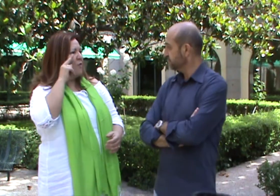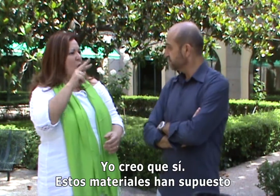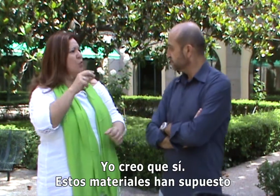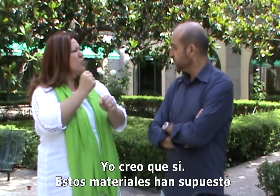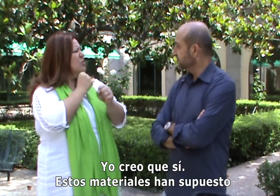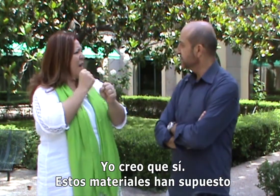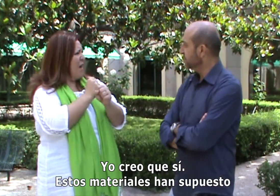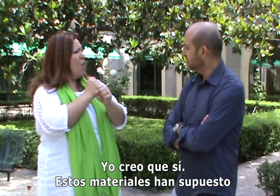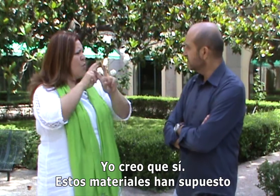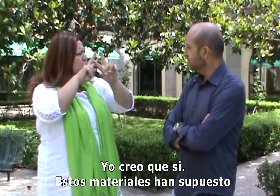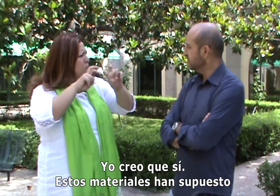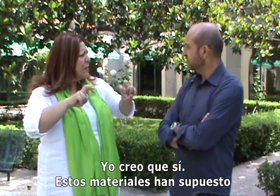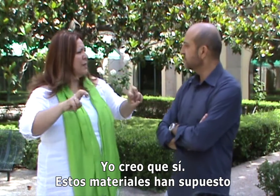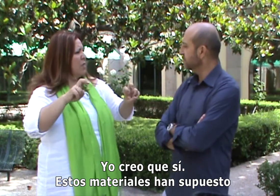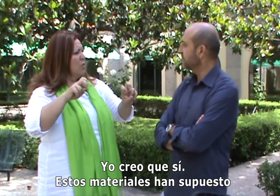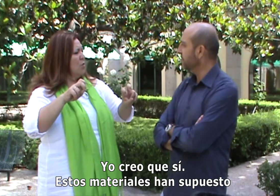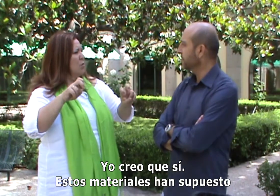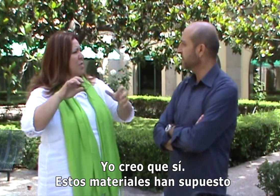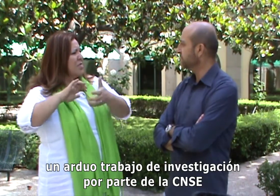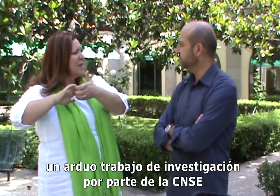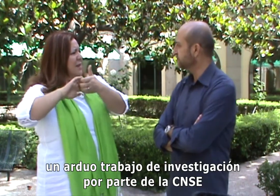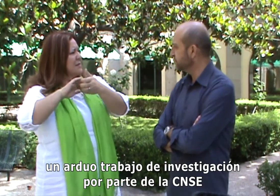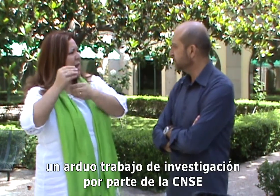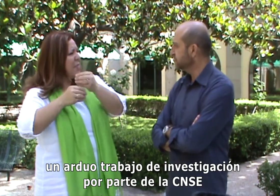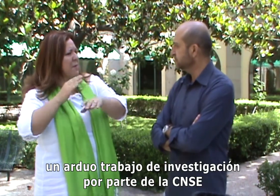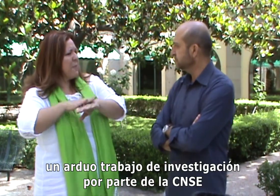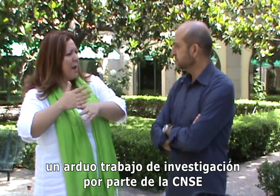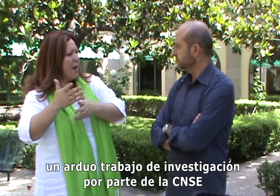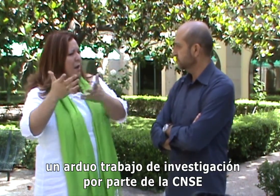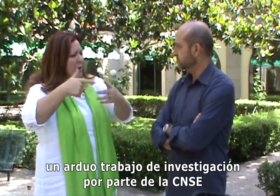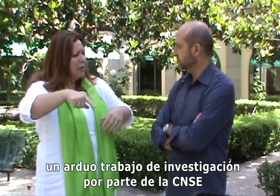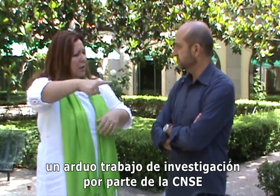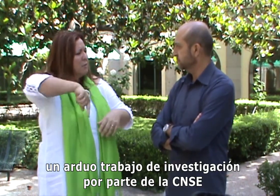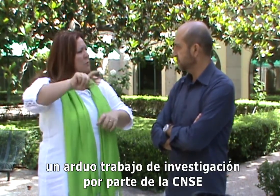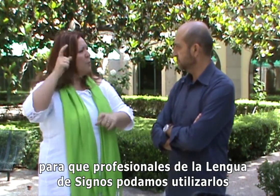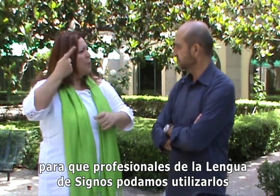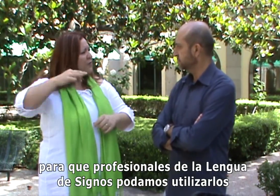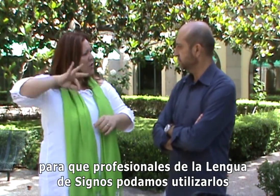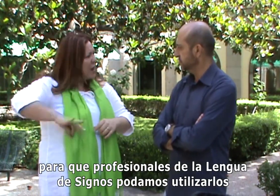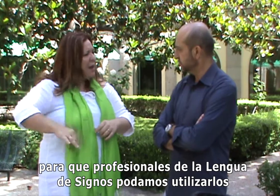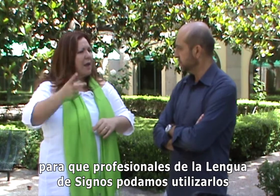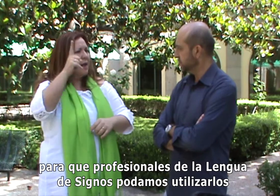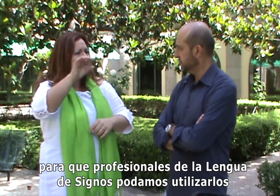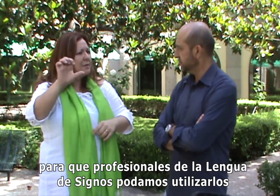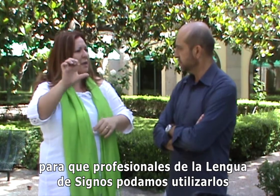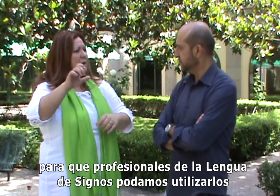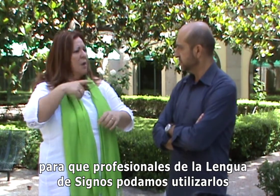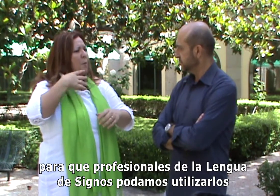Creo que sí. Estos materiales han supuesto un arduo trabajo de investigación por parte de la CENSE, para que profesionales de la lengua de